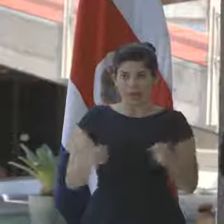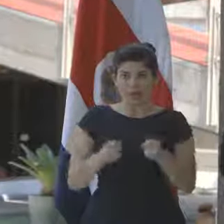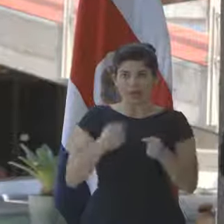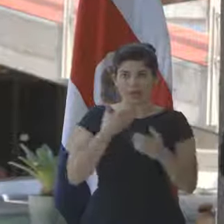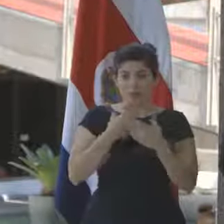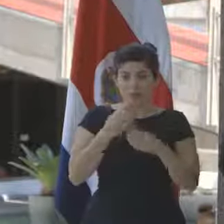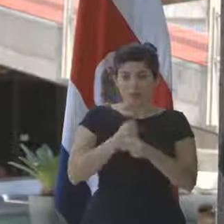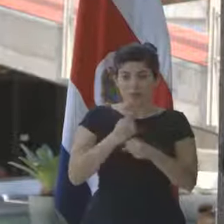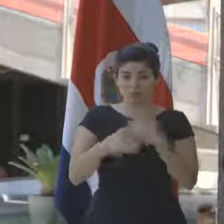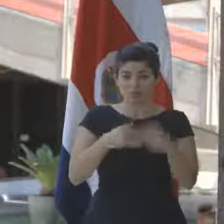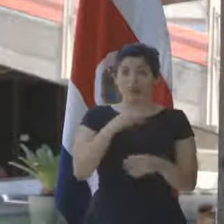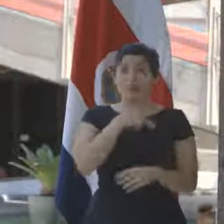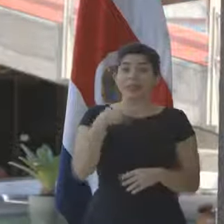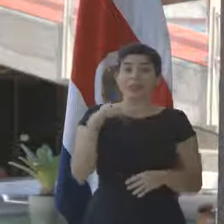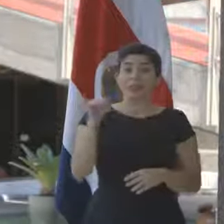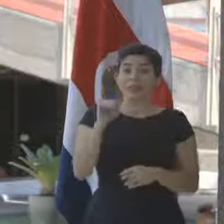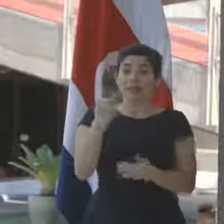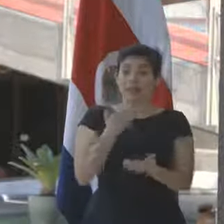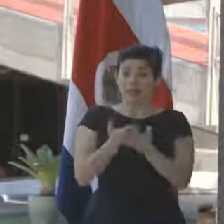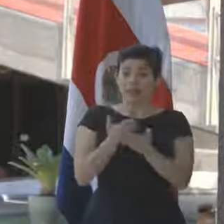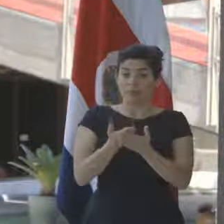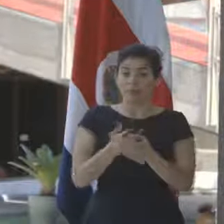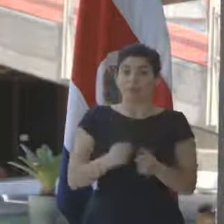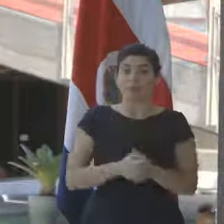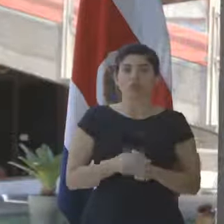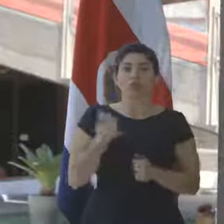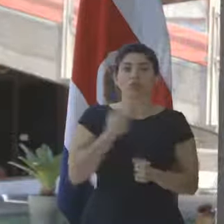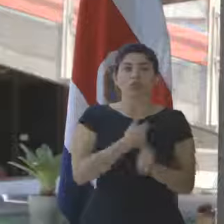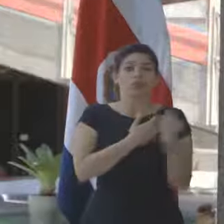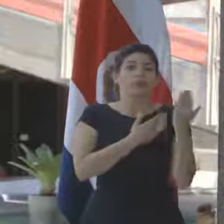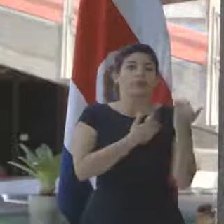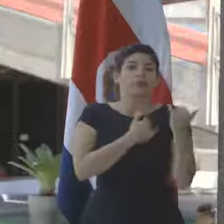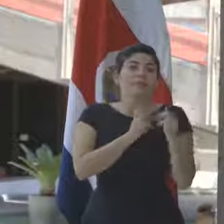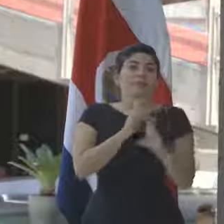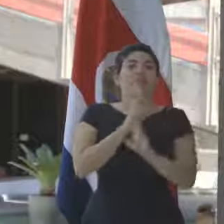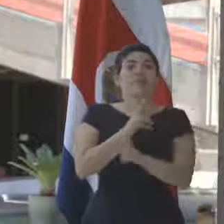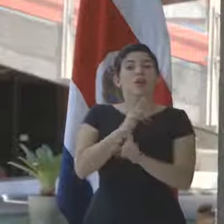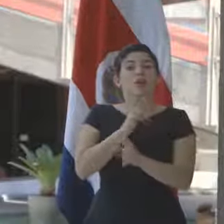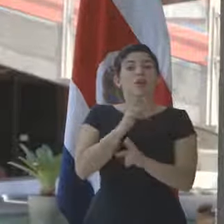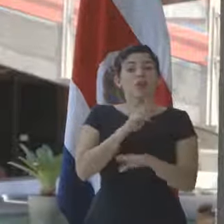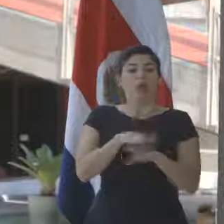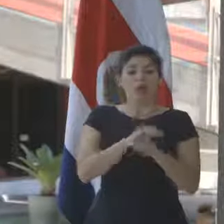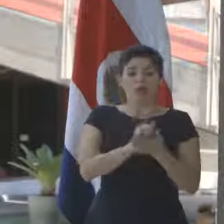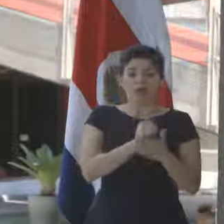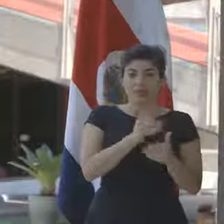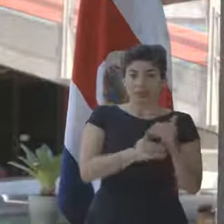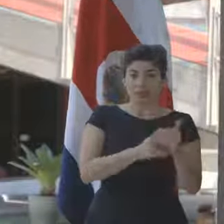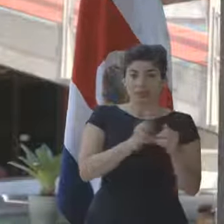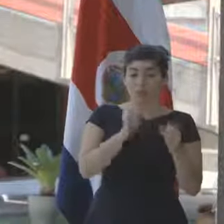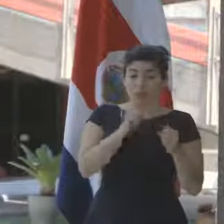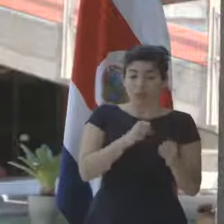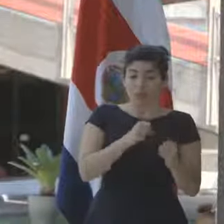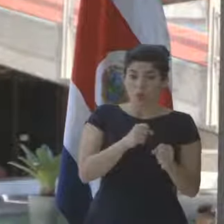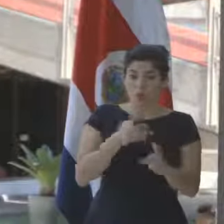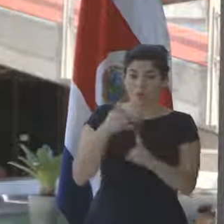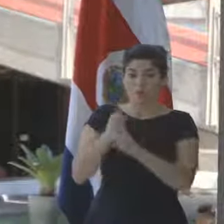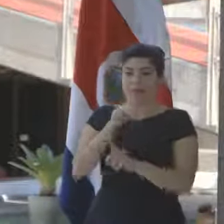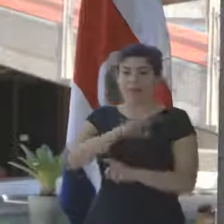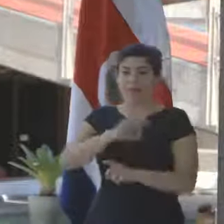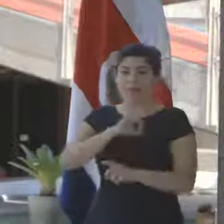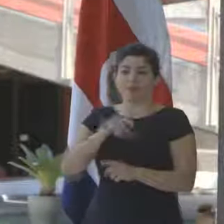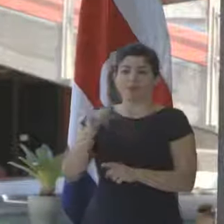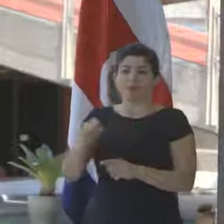así la ministra lo ha planteado también y estaríamos esperando resultados en esas gestiones que impactan el presupuesto de la República